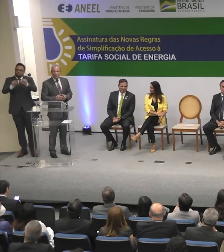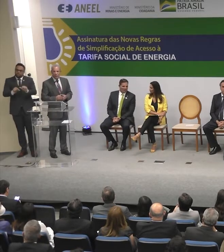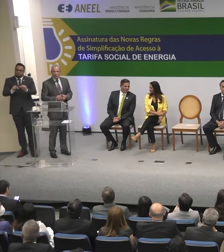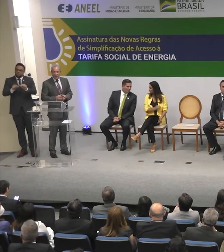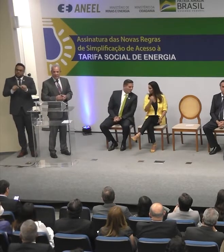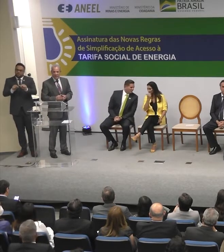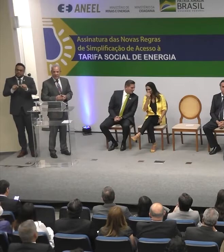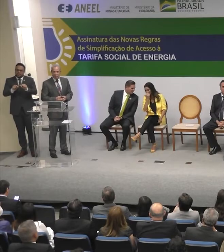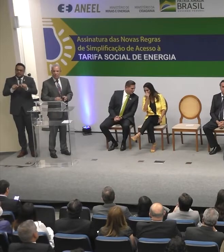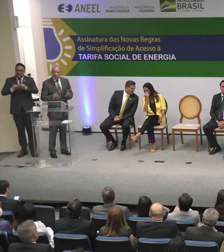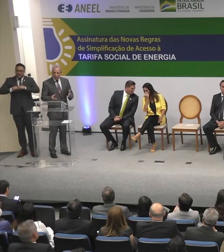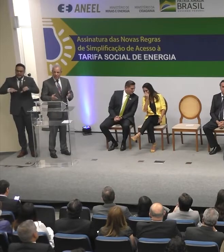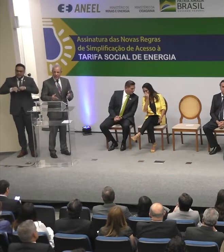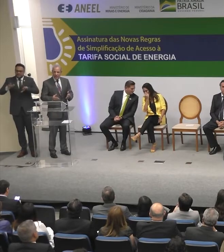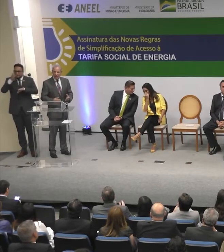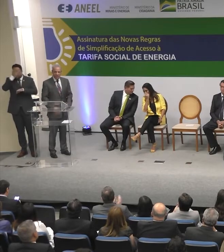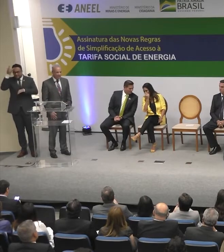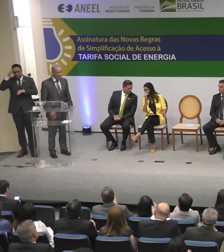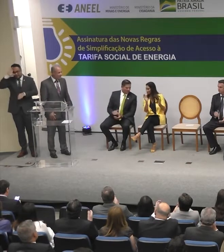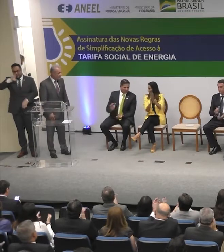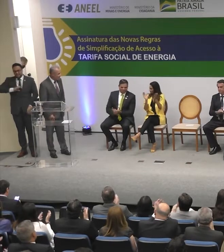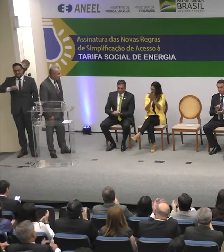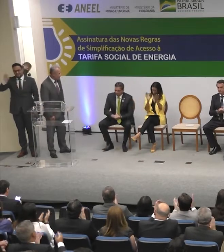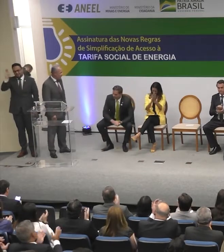consumidores brasileiros. Muito obrigado.